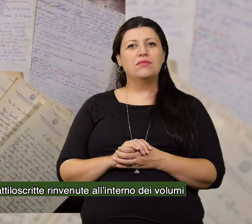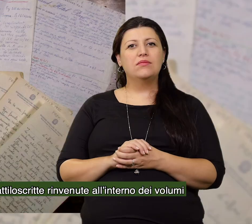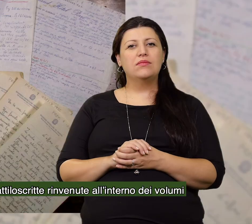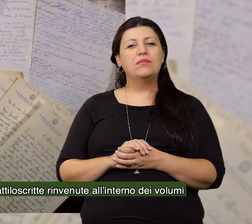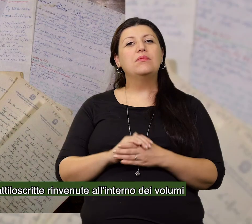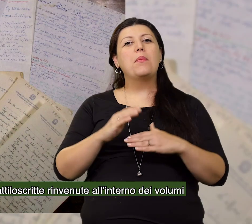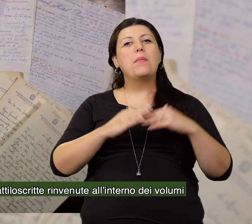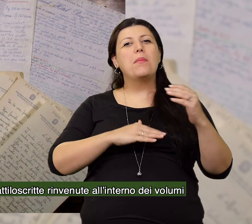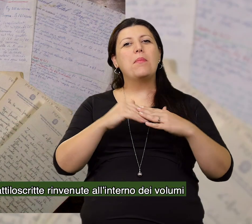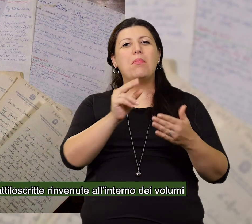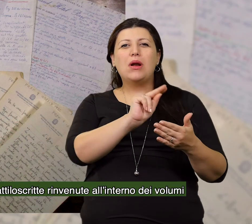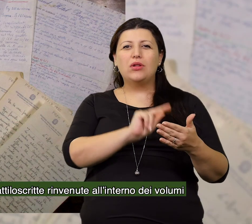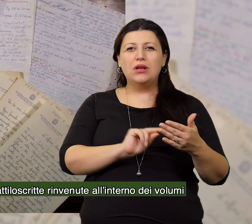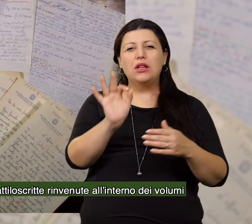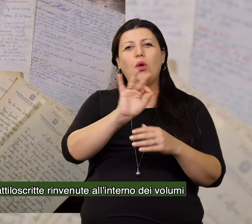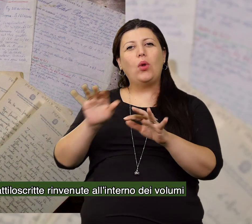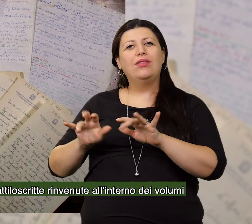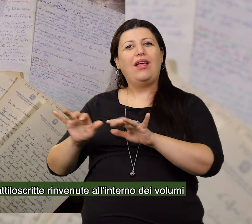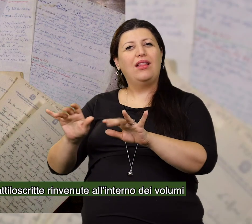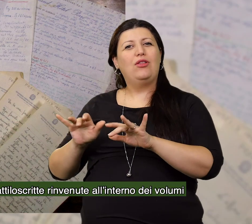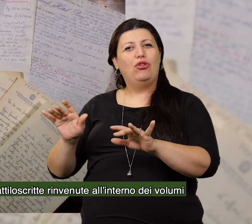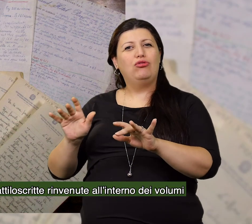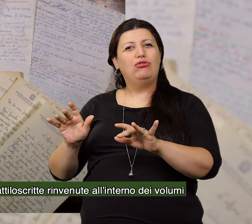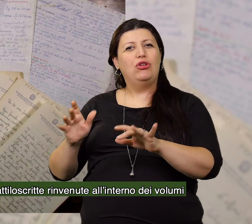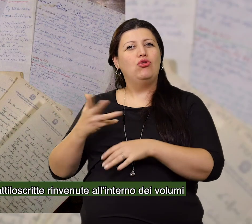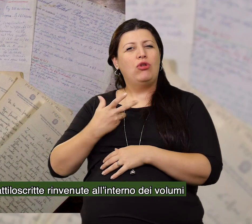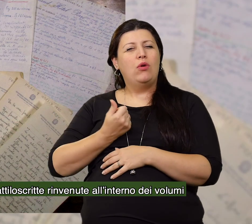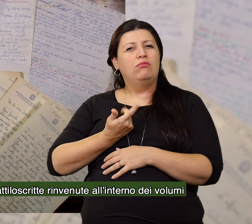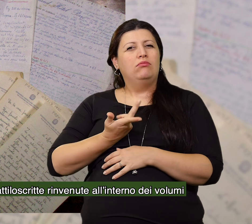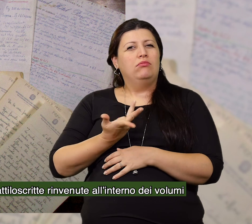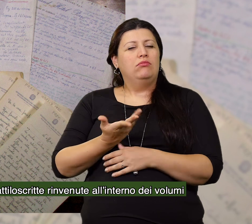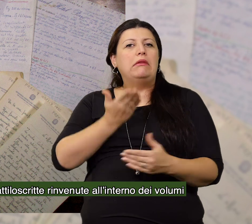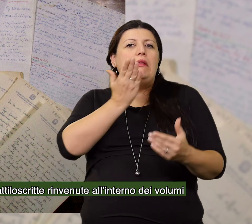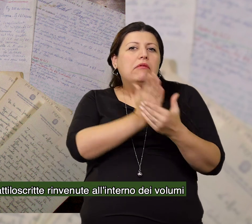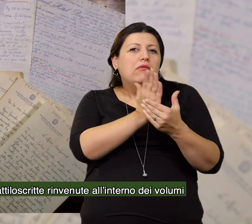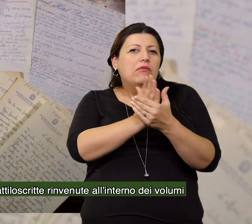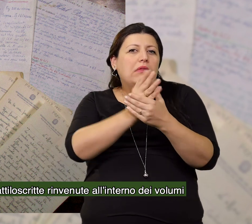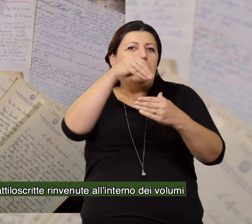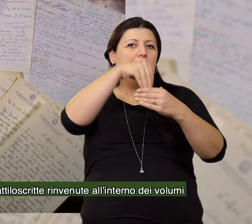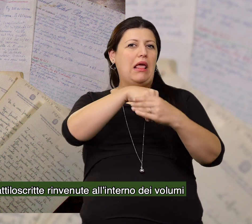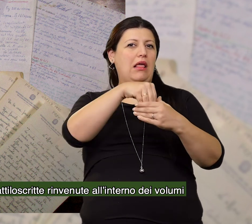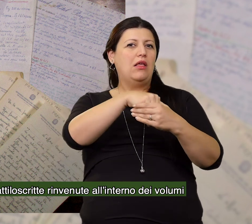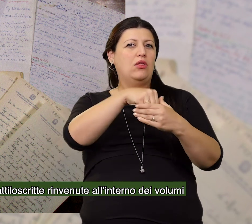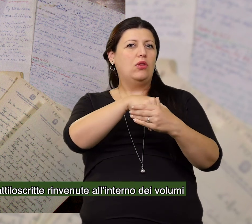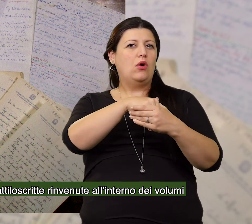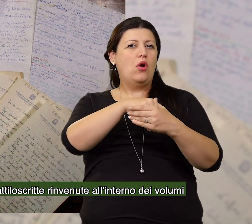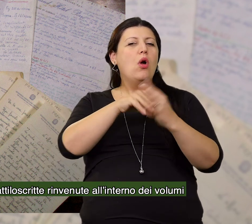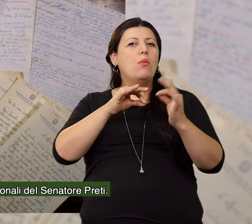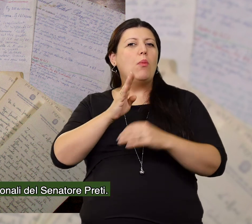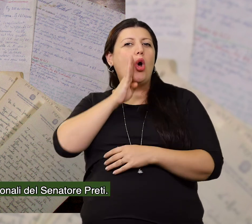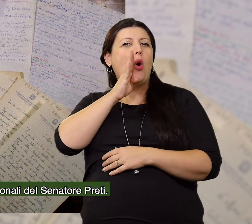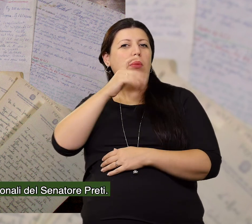Molte sono le carte manoscritte e dattiloscritte rinvenute all'interno dei volumi